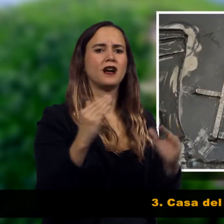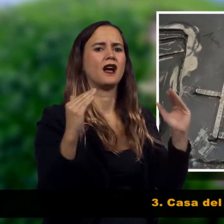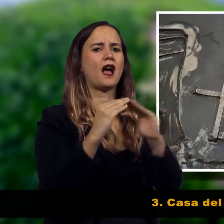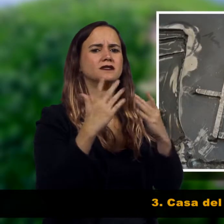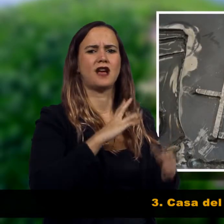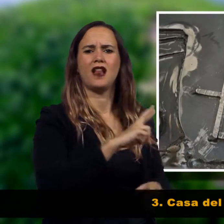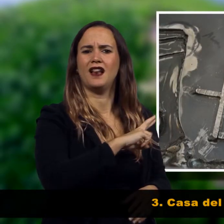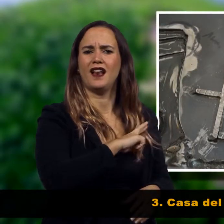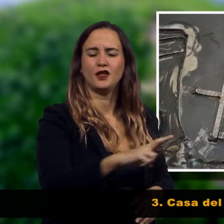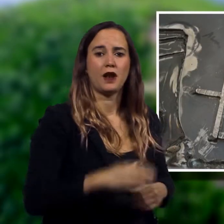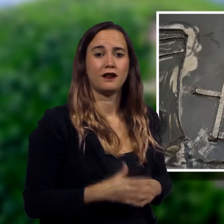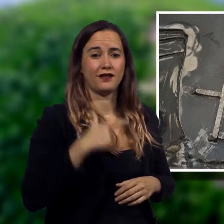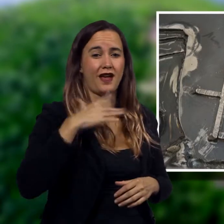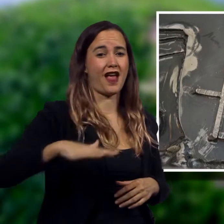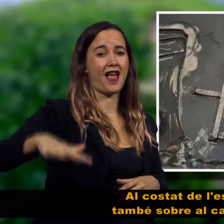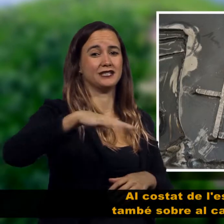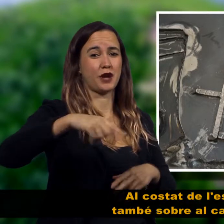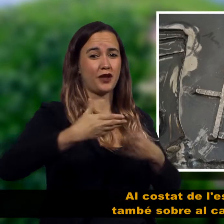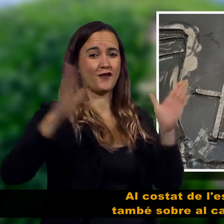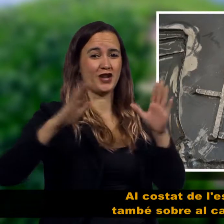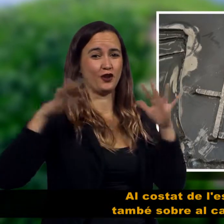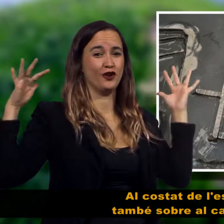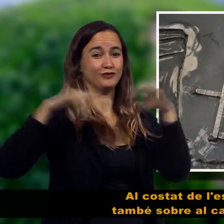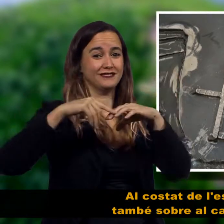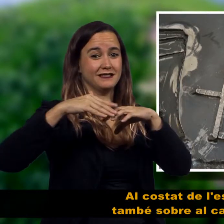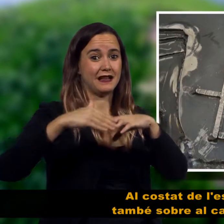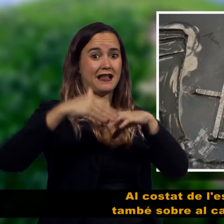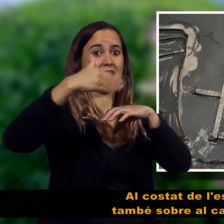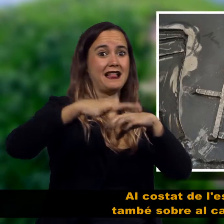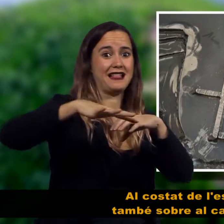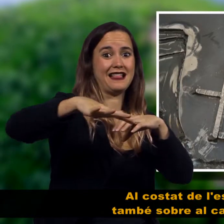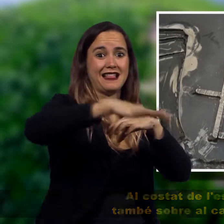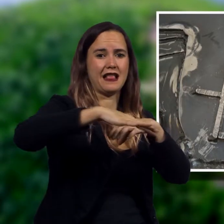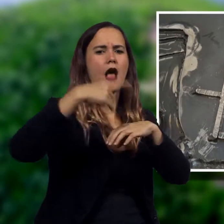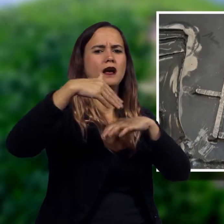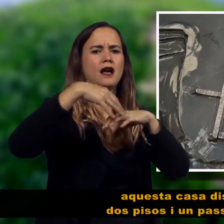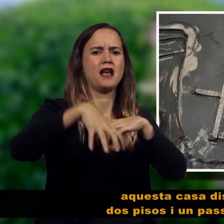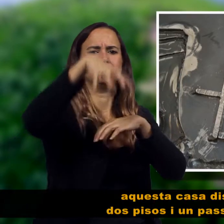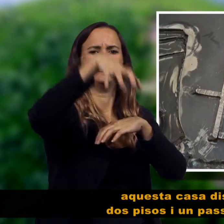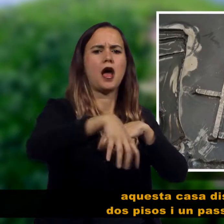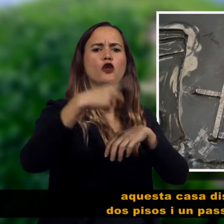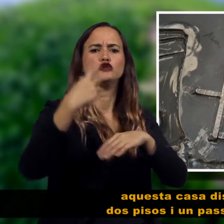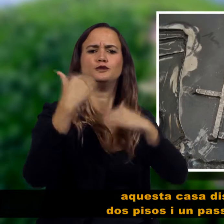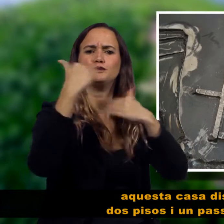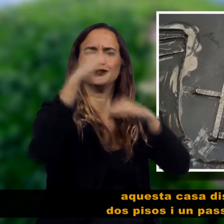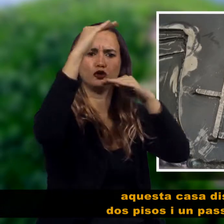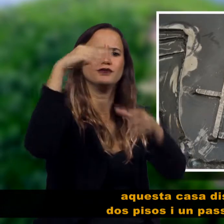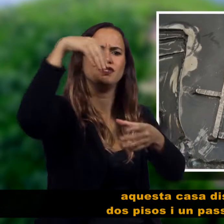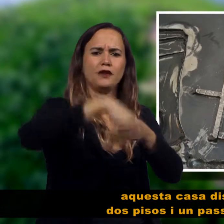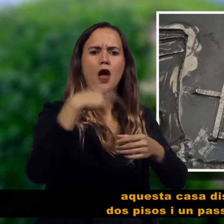3. Casa del Ritual Al costat de l'espai obert, també sobre el carrer central, aquesta casa disposava